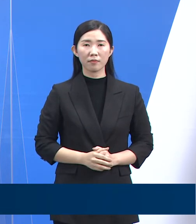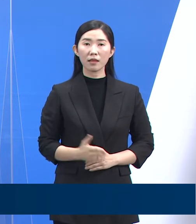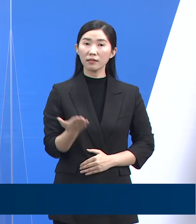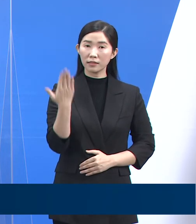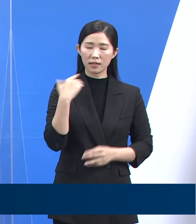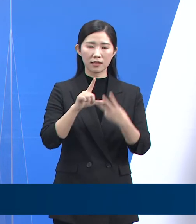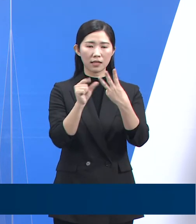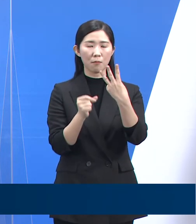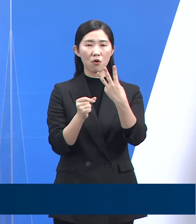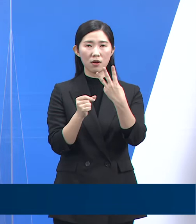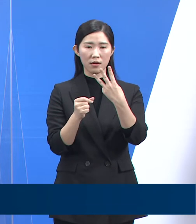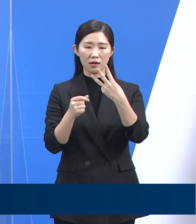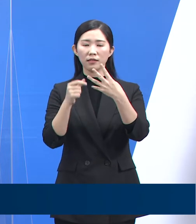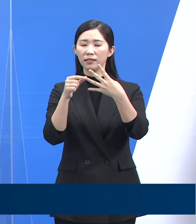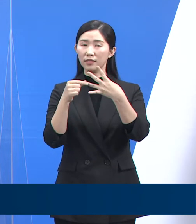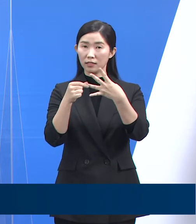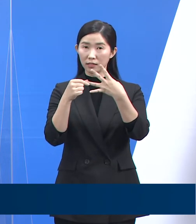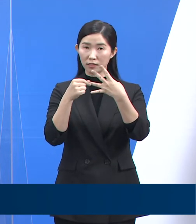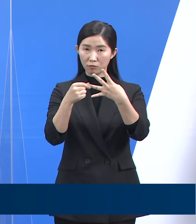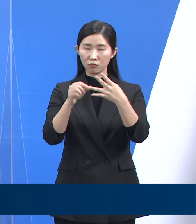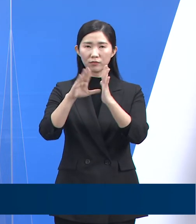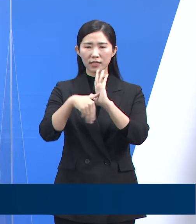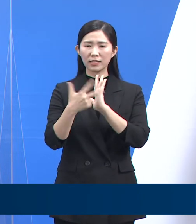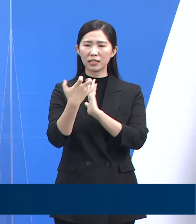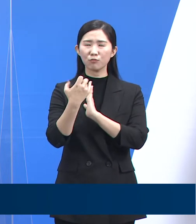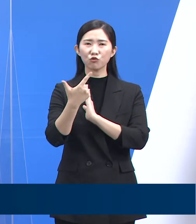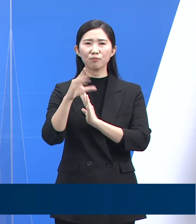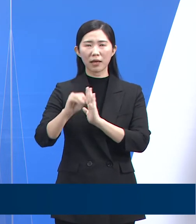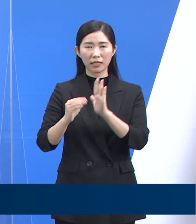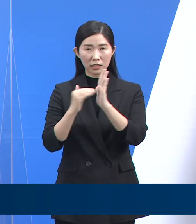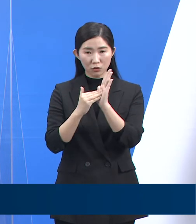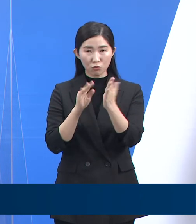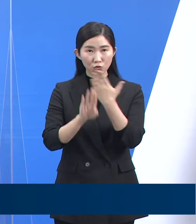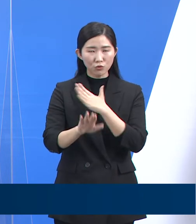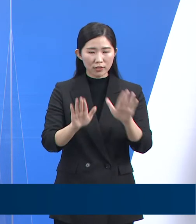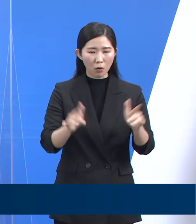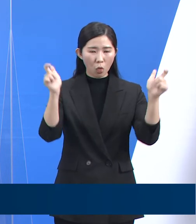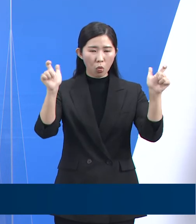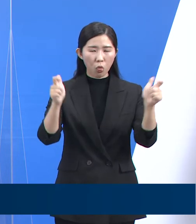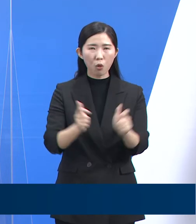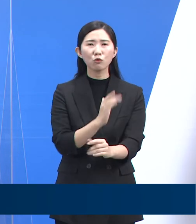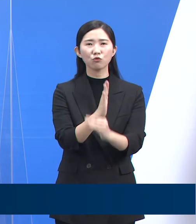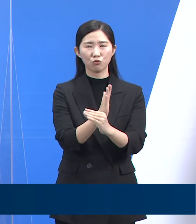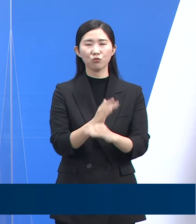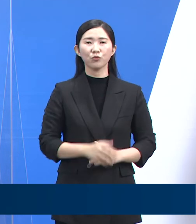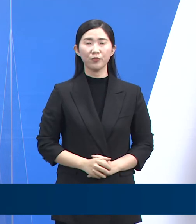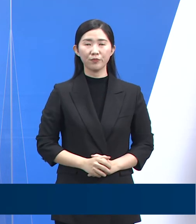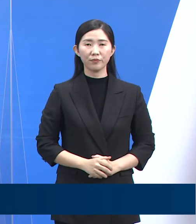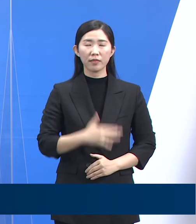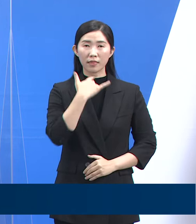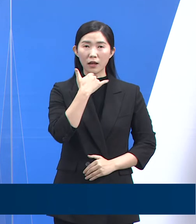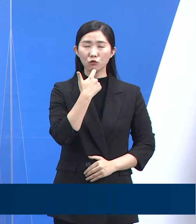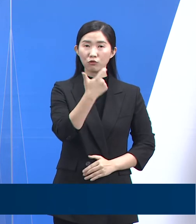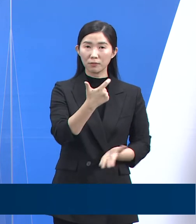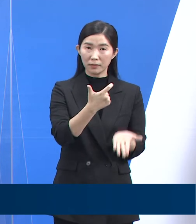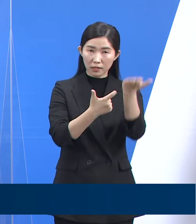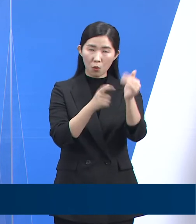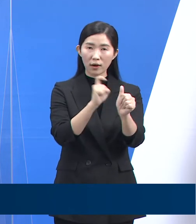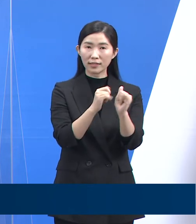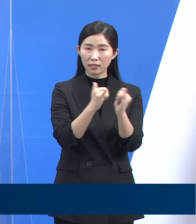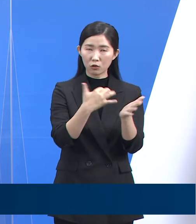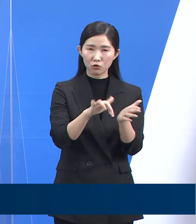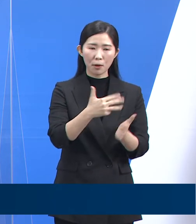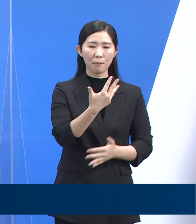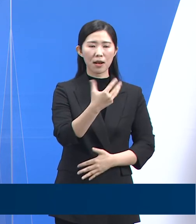3월 3주차 76만 명을 기록한 이후 2주 연속 감소했습니다. 고위험군인 60세 이상 확진자는 8만 9